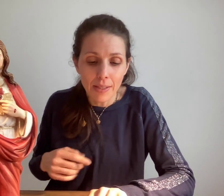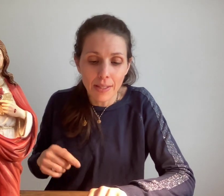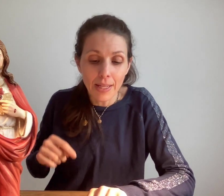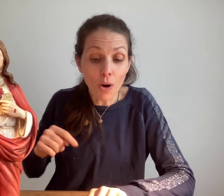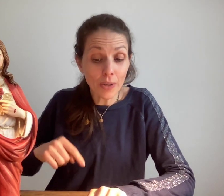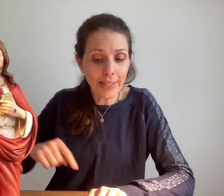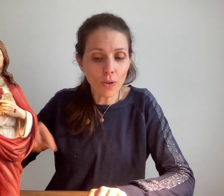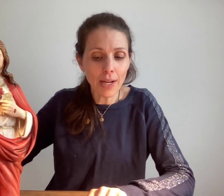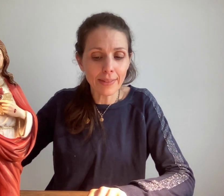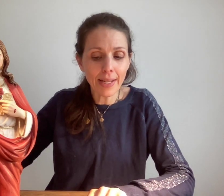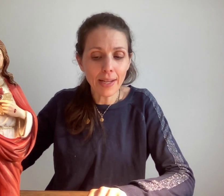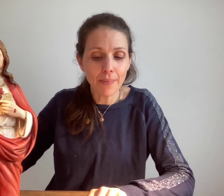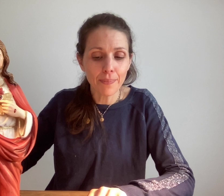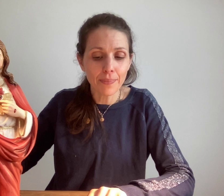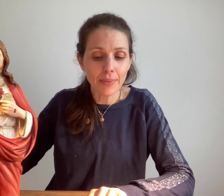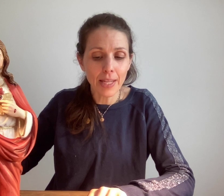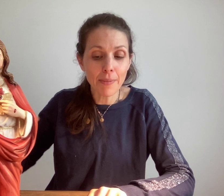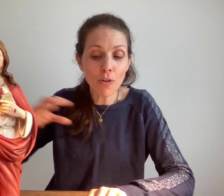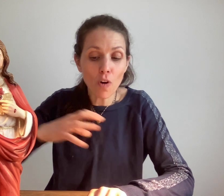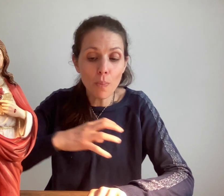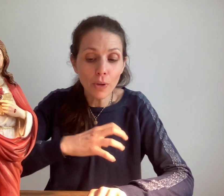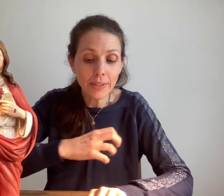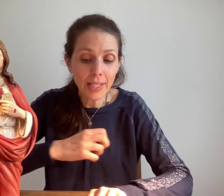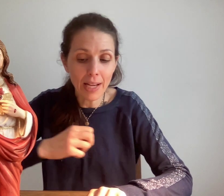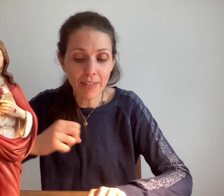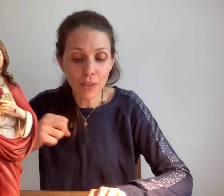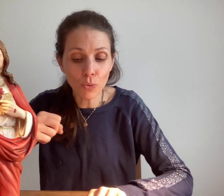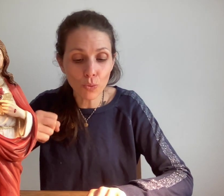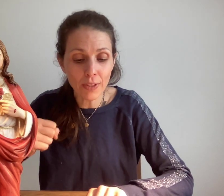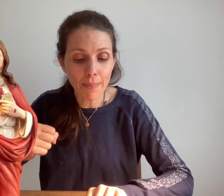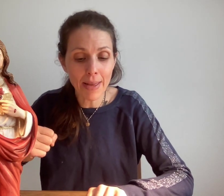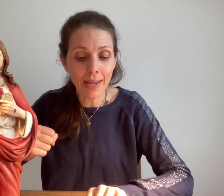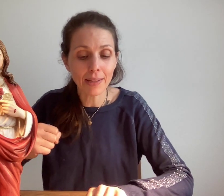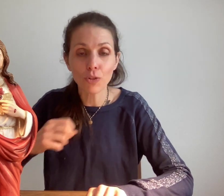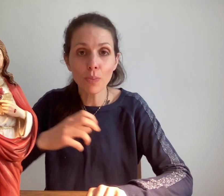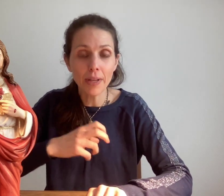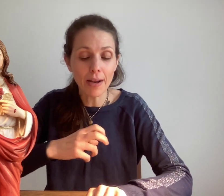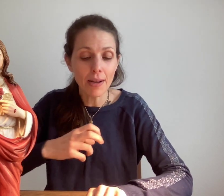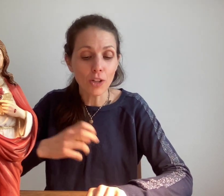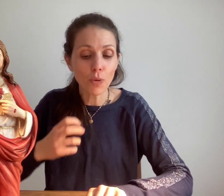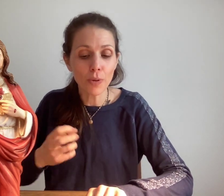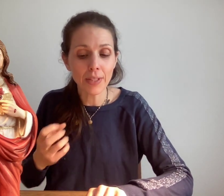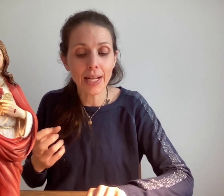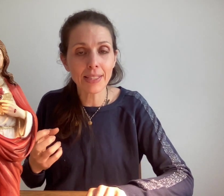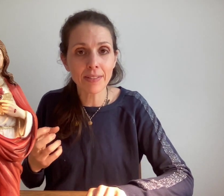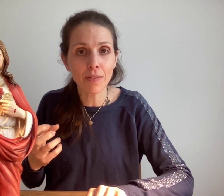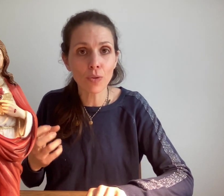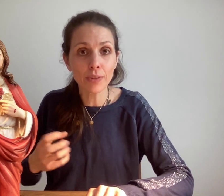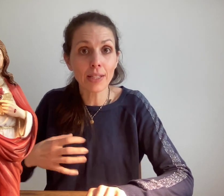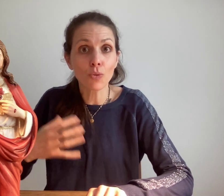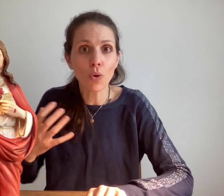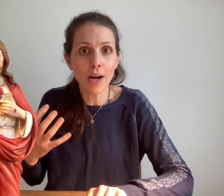en quittant la terre et bien on va emporter avec nous toutes ces mères de bien que possède la divine volonté qu'on aura